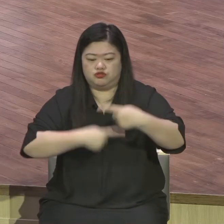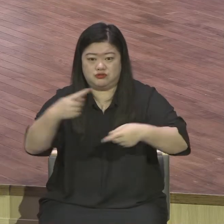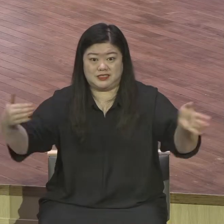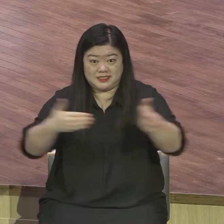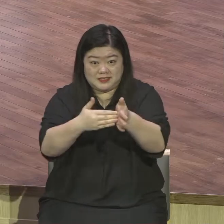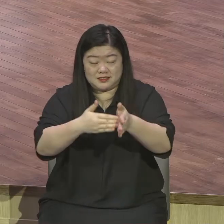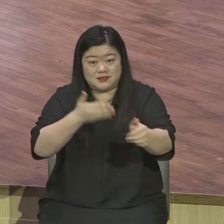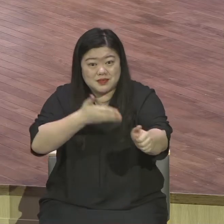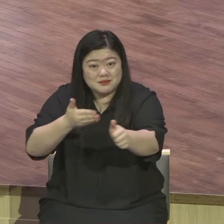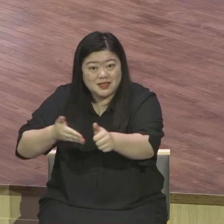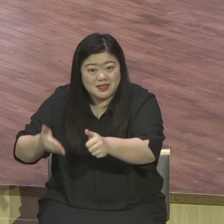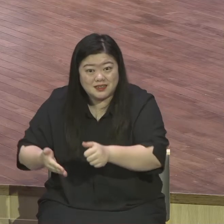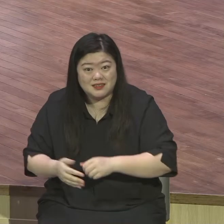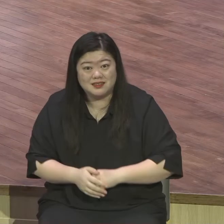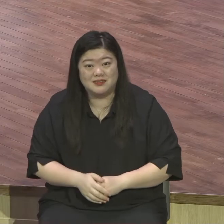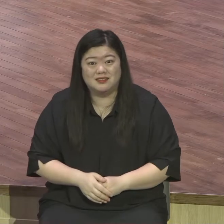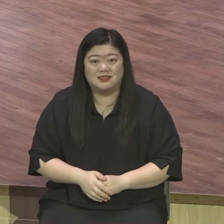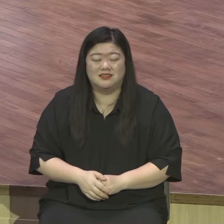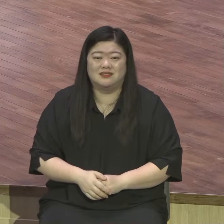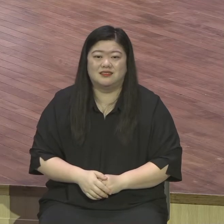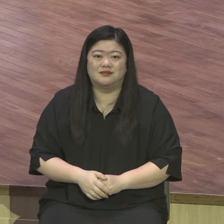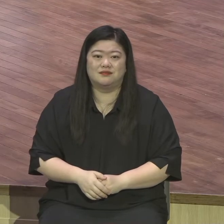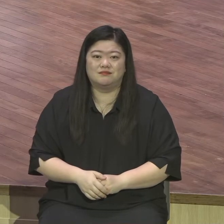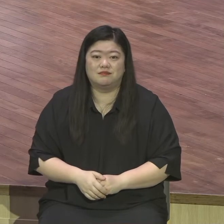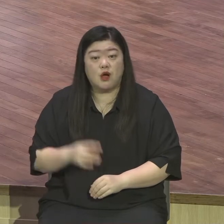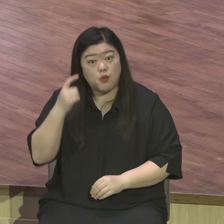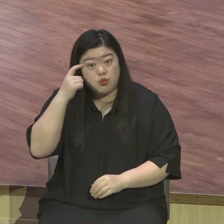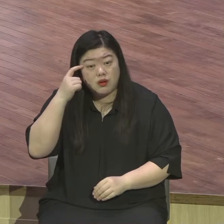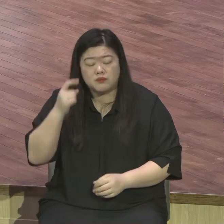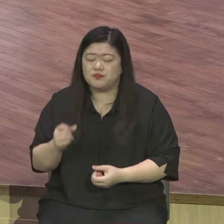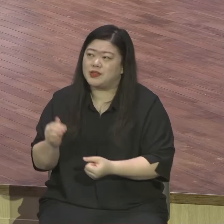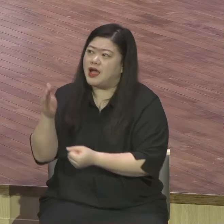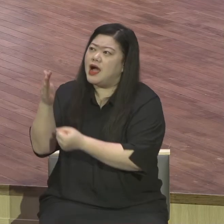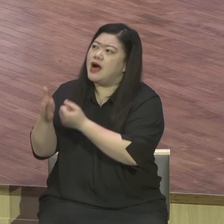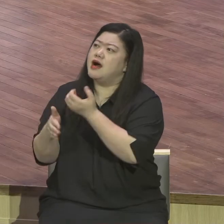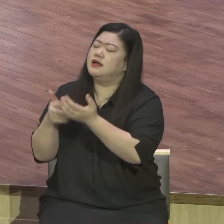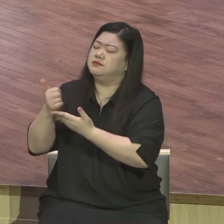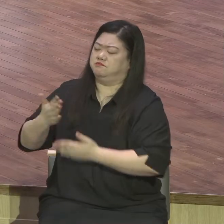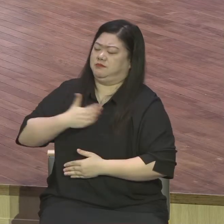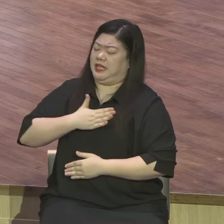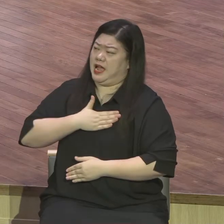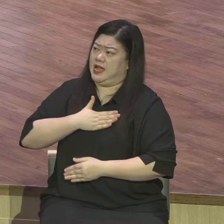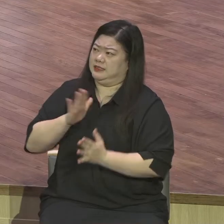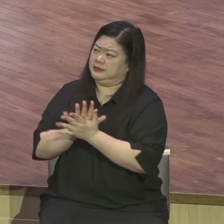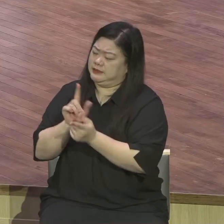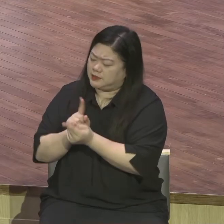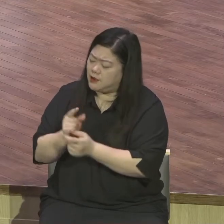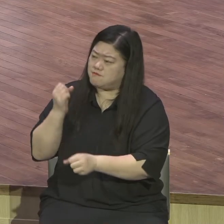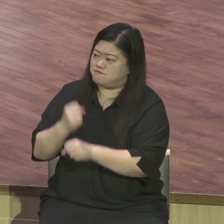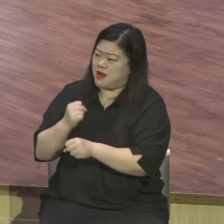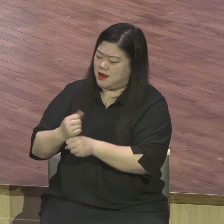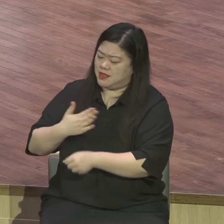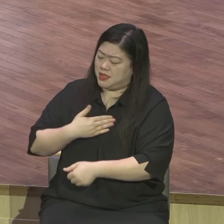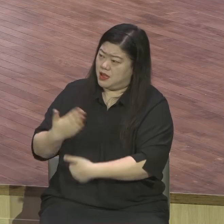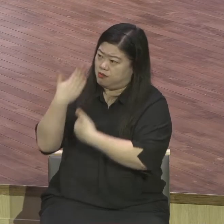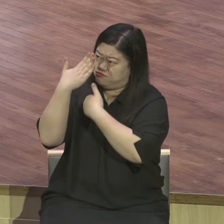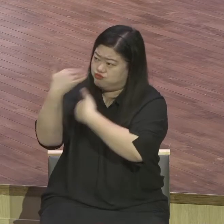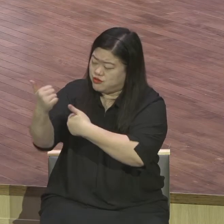세상에서 아주 가장 유일무이한 영적 존재로 나를 만들었었다 이걸 뭐라고 하네요